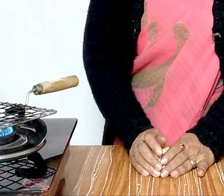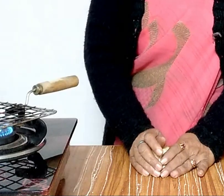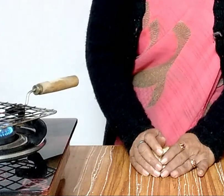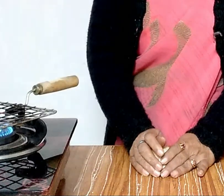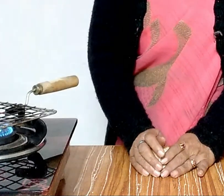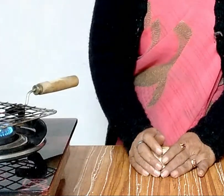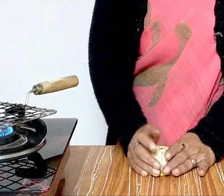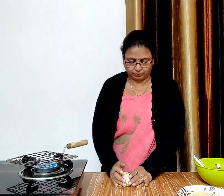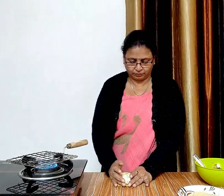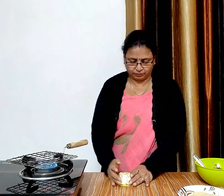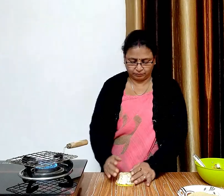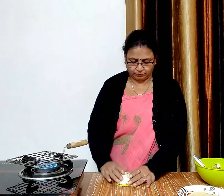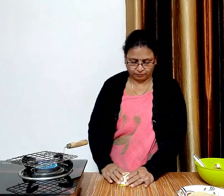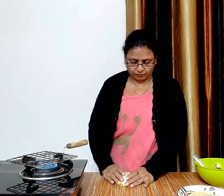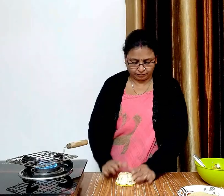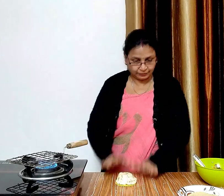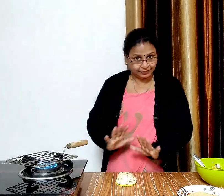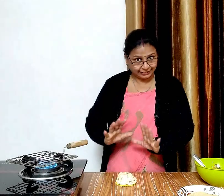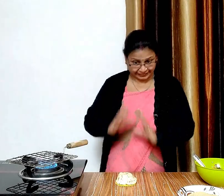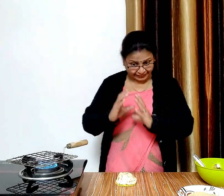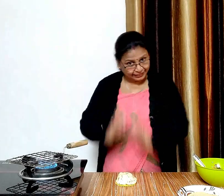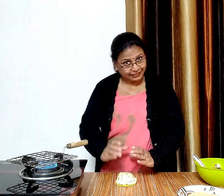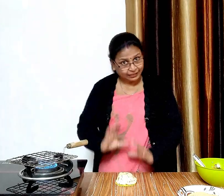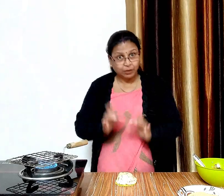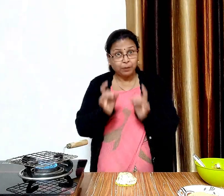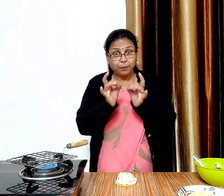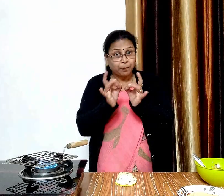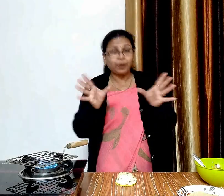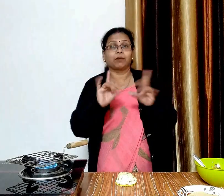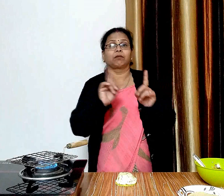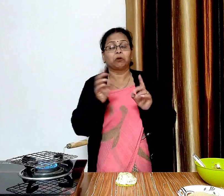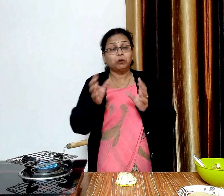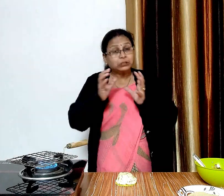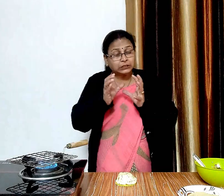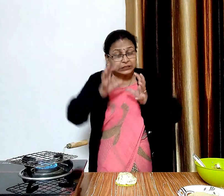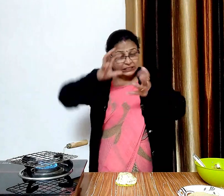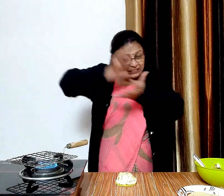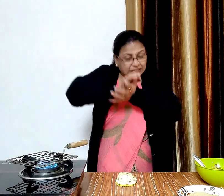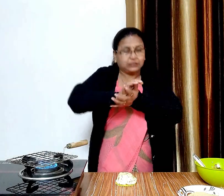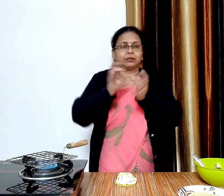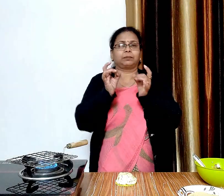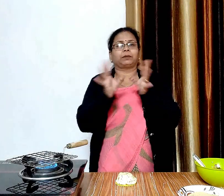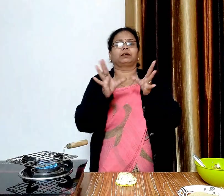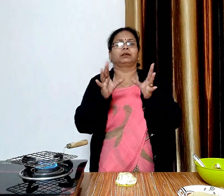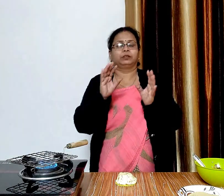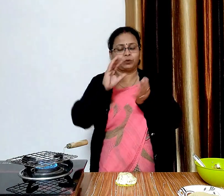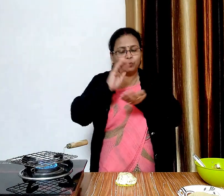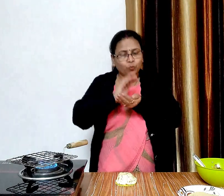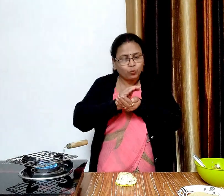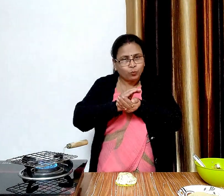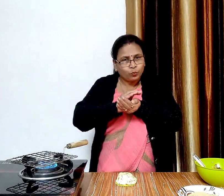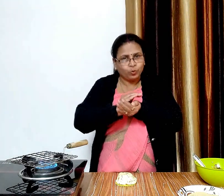याद रहे हम अलके आतों से पापड को शेप देंगे पापड को जाता प्रेस नहीं करेंगे नहीं तो पापड तूट सकता है